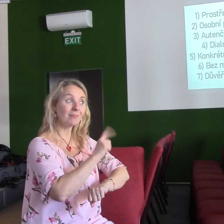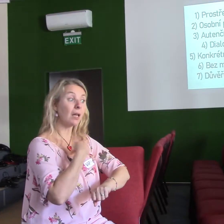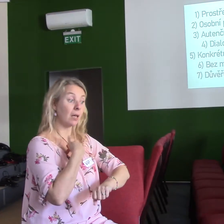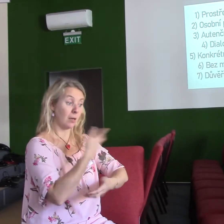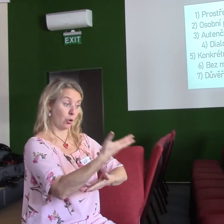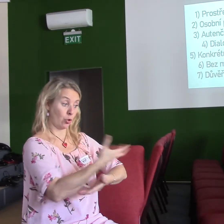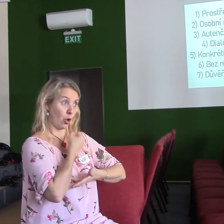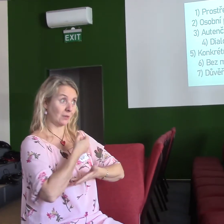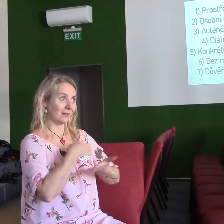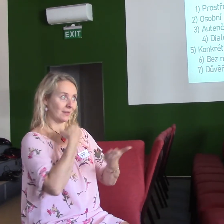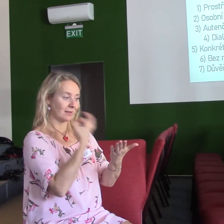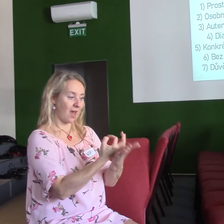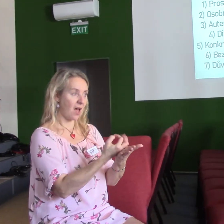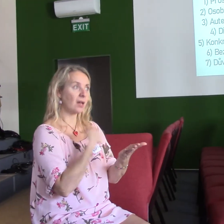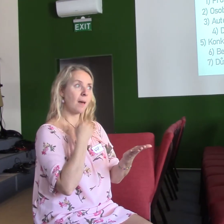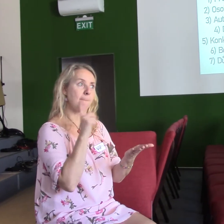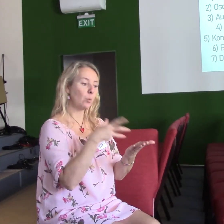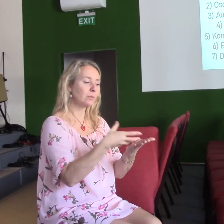a dár, který jsme měli předat dál.